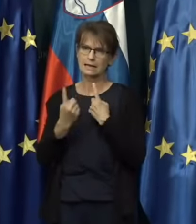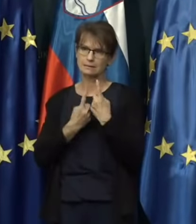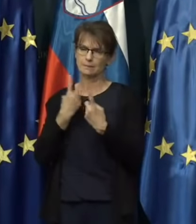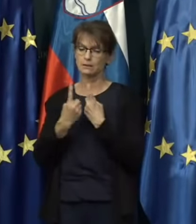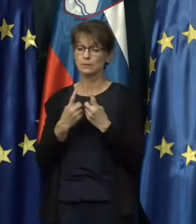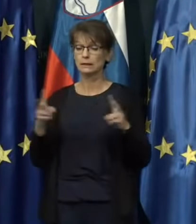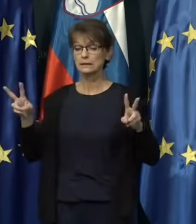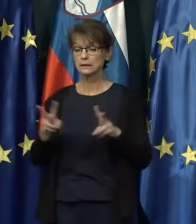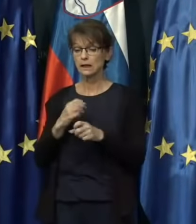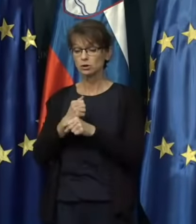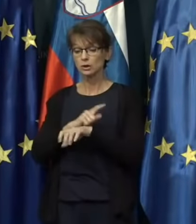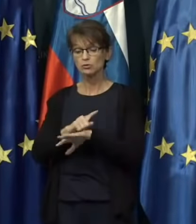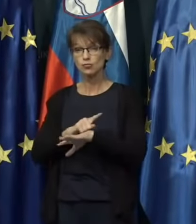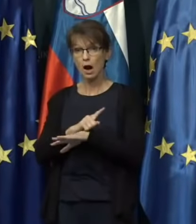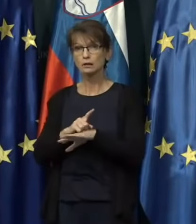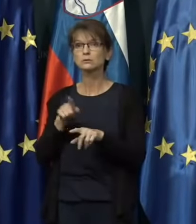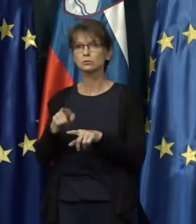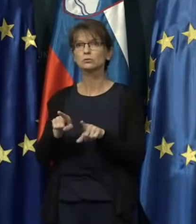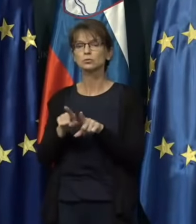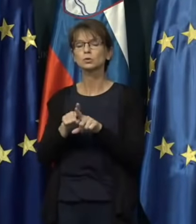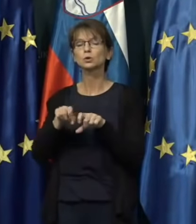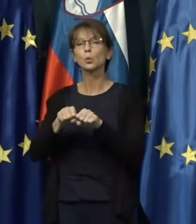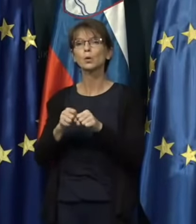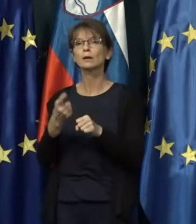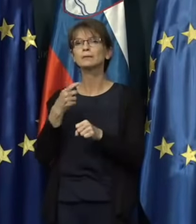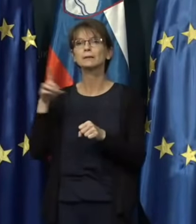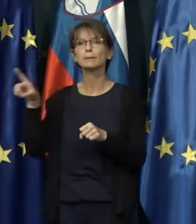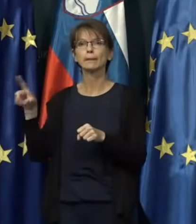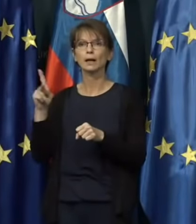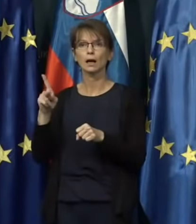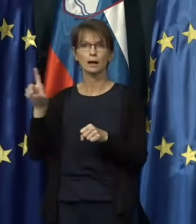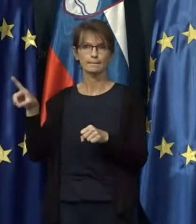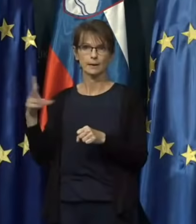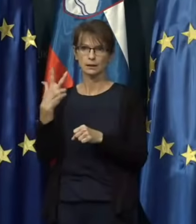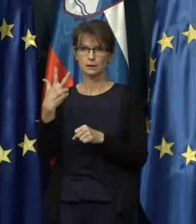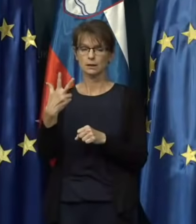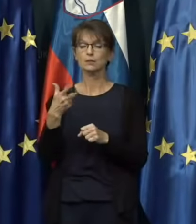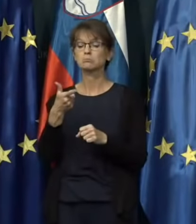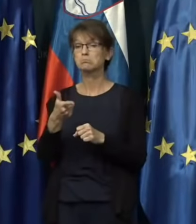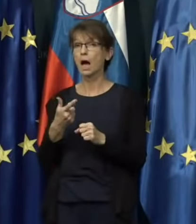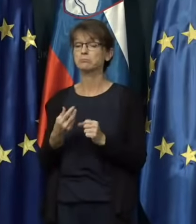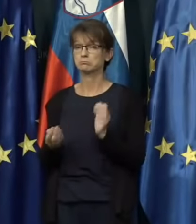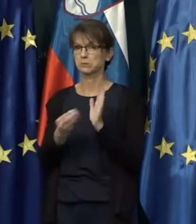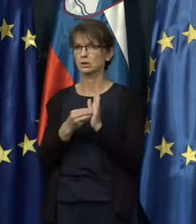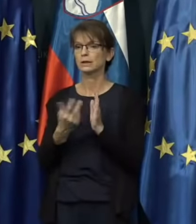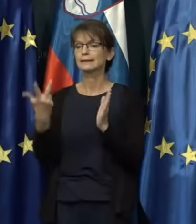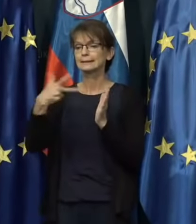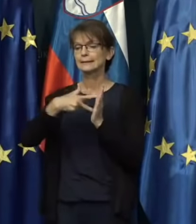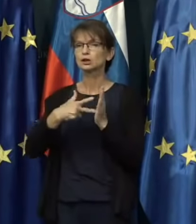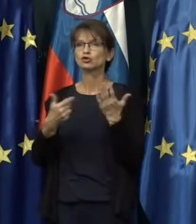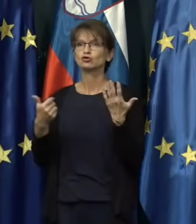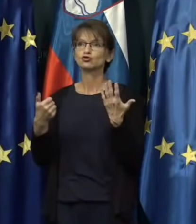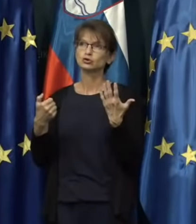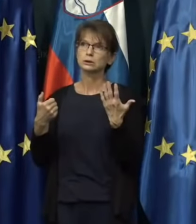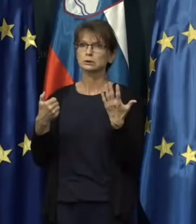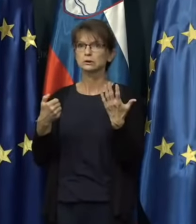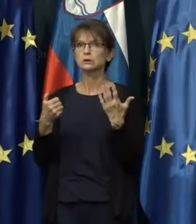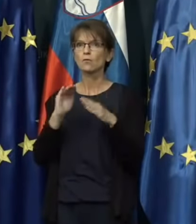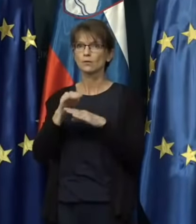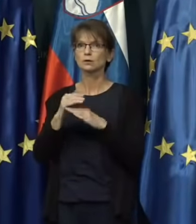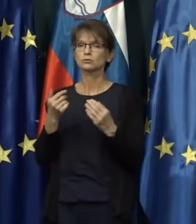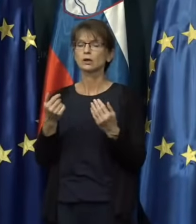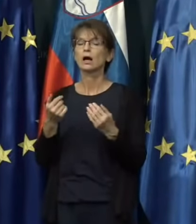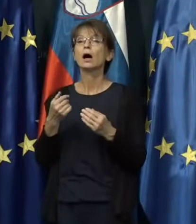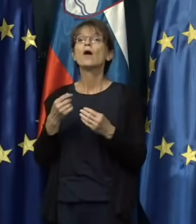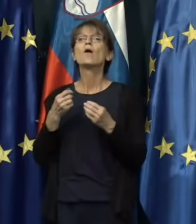čas, to je tudi ukrep iz PKP3, pa beleži 3600, dobrih 3600